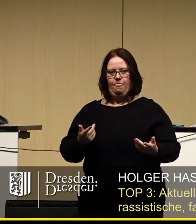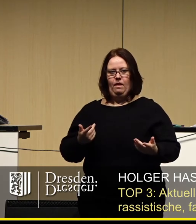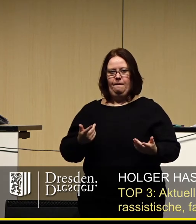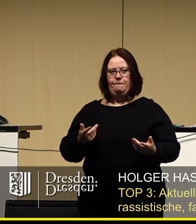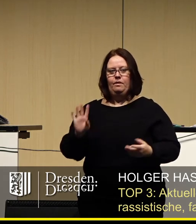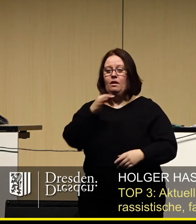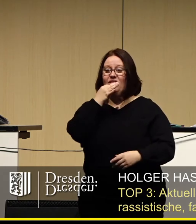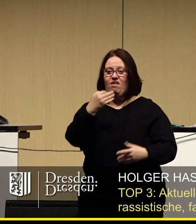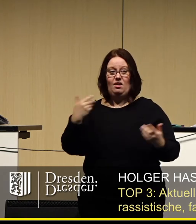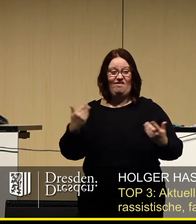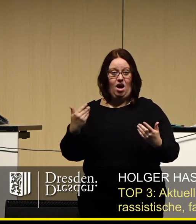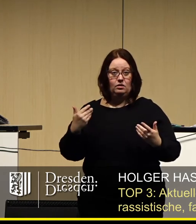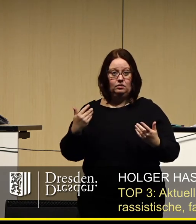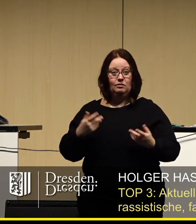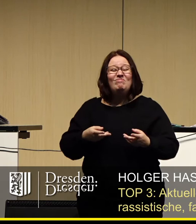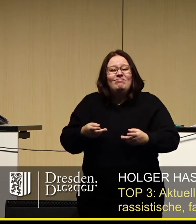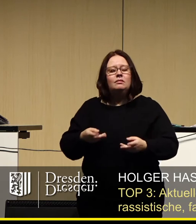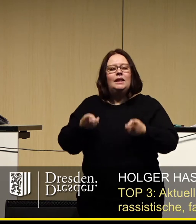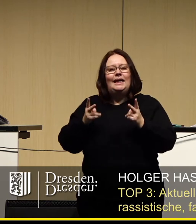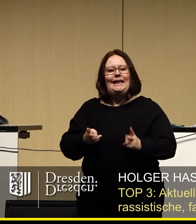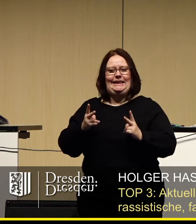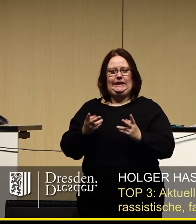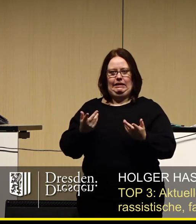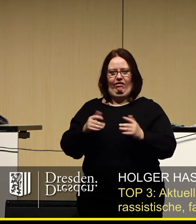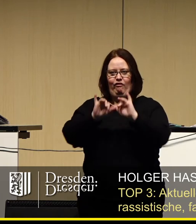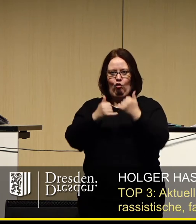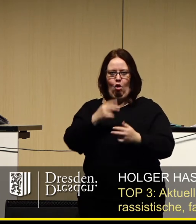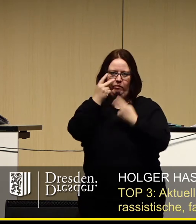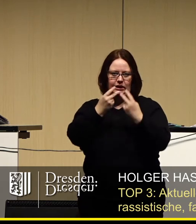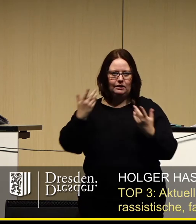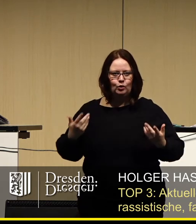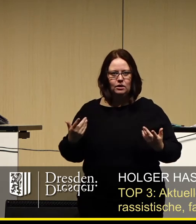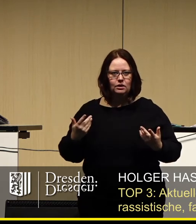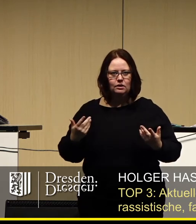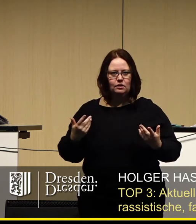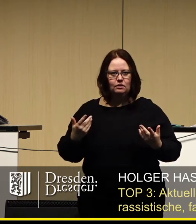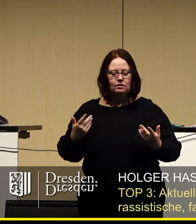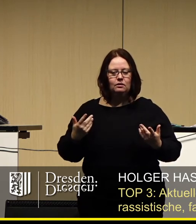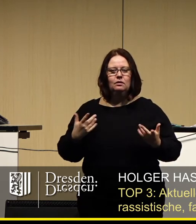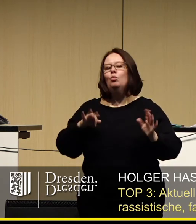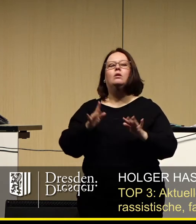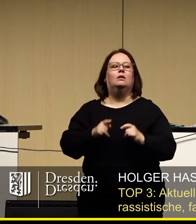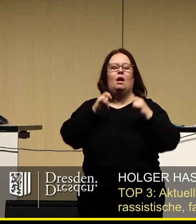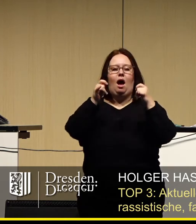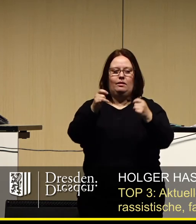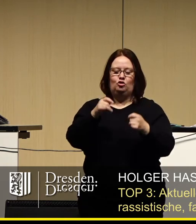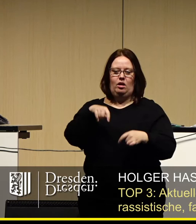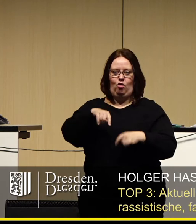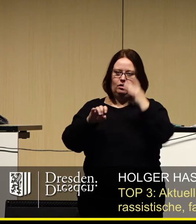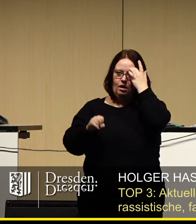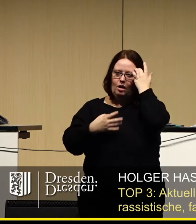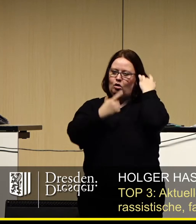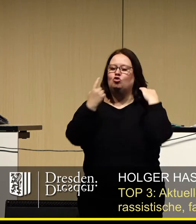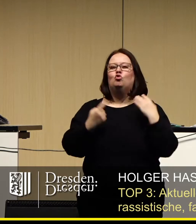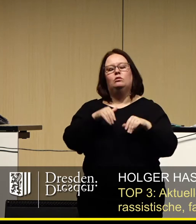Frage ist, was das richtige Mittel ist, um dieser Herausforderung zu begegnen. Die Antragsteller der heutigen Aktuellen